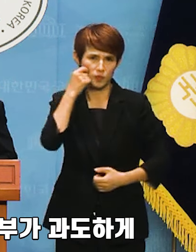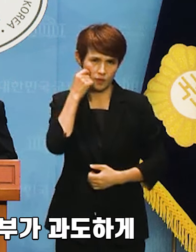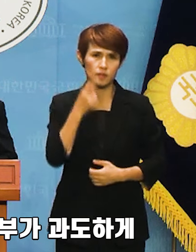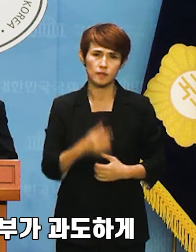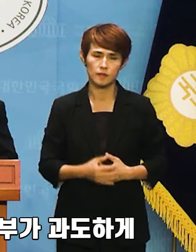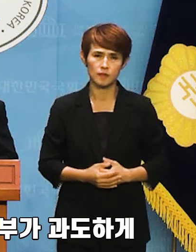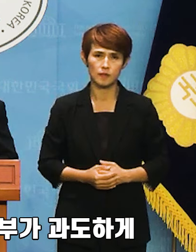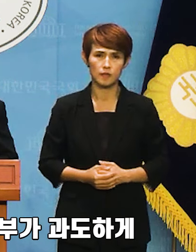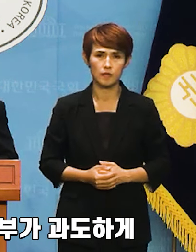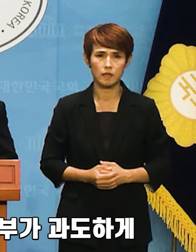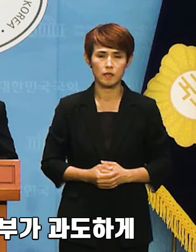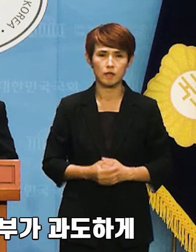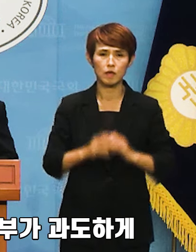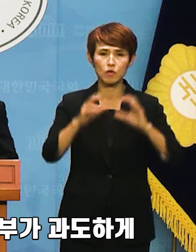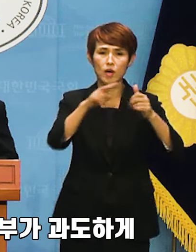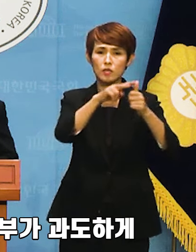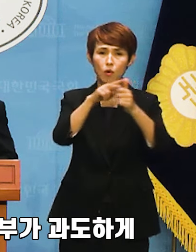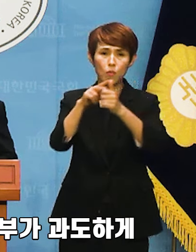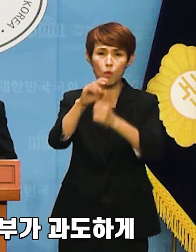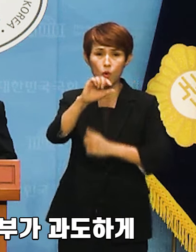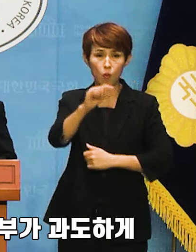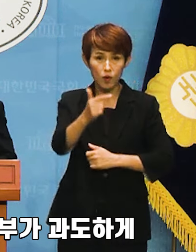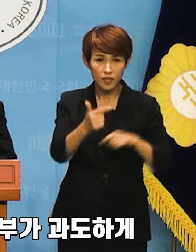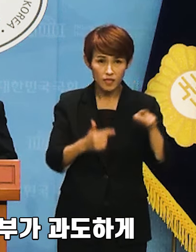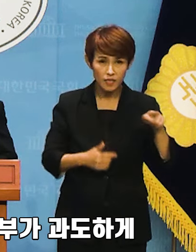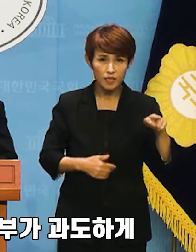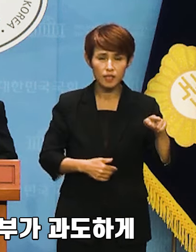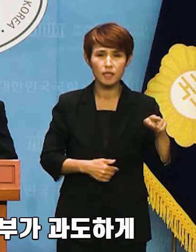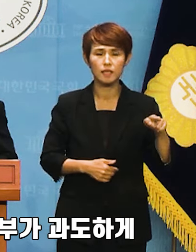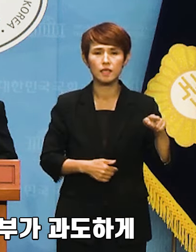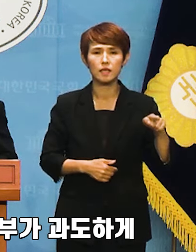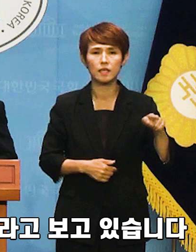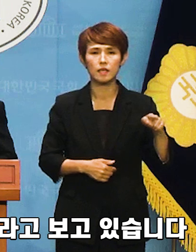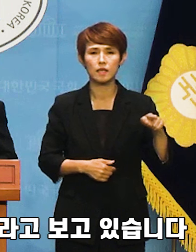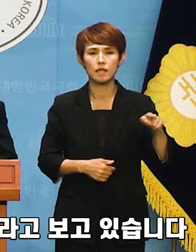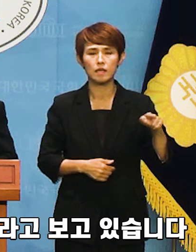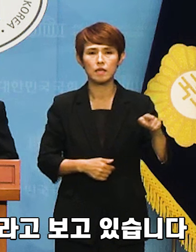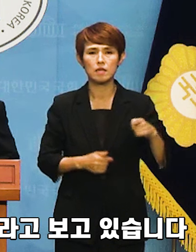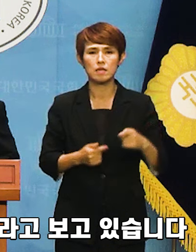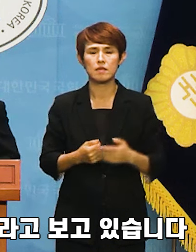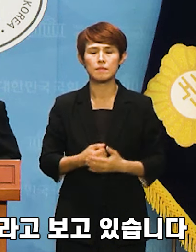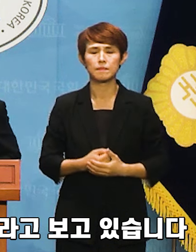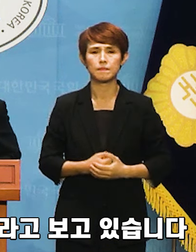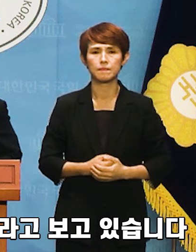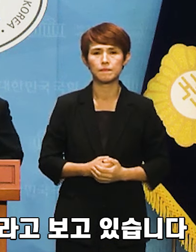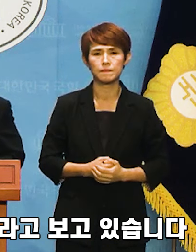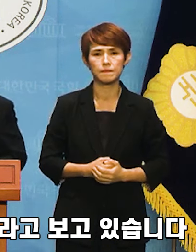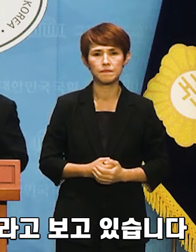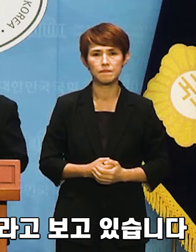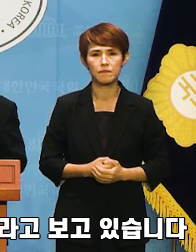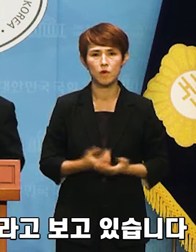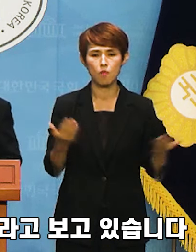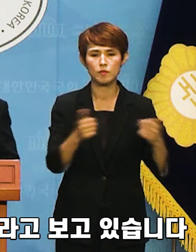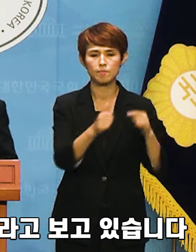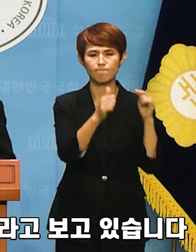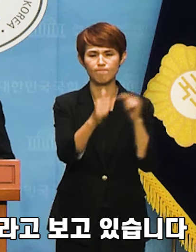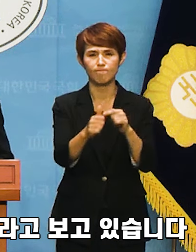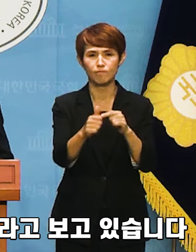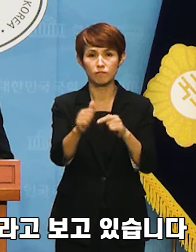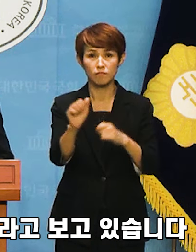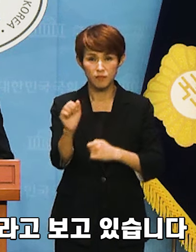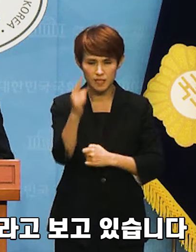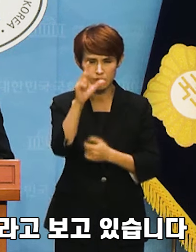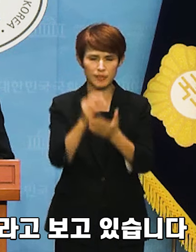이것은 국가정보원 지휘부가 과도하게 업무를 지시하여 발생한